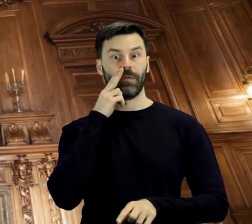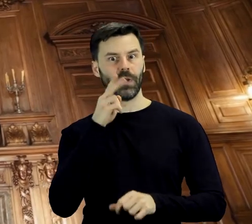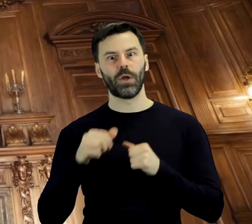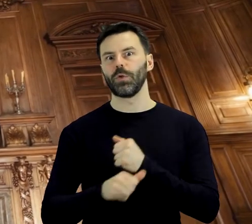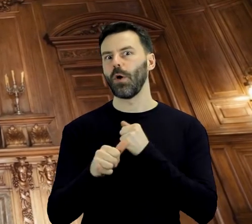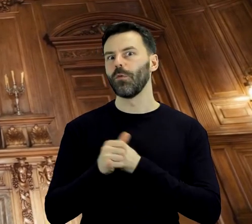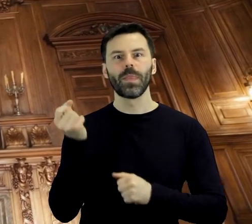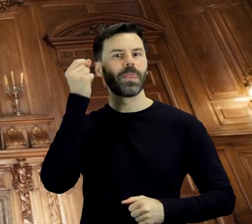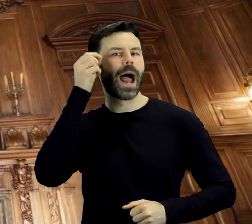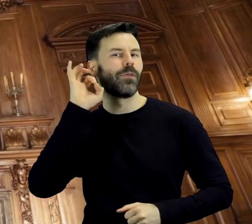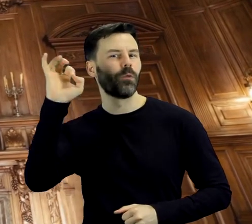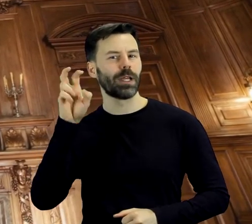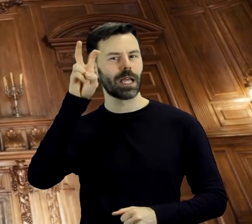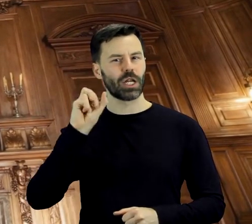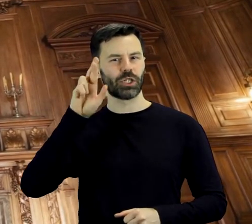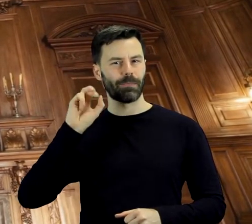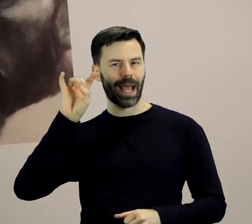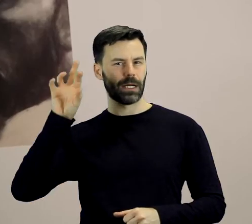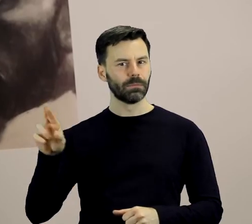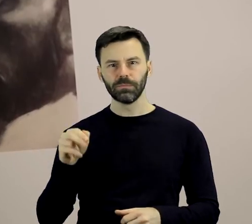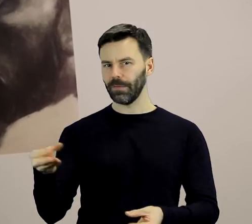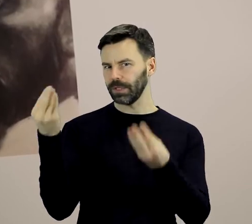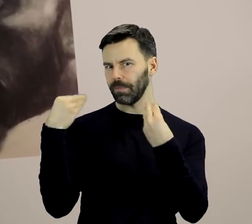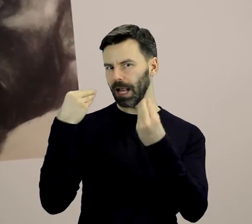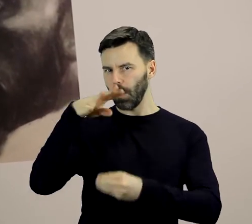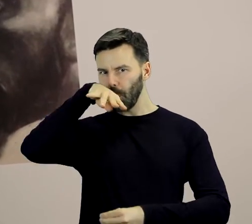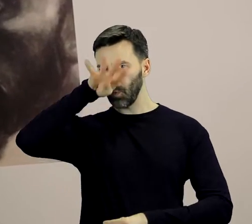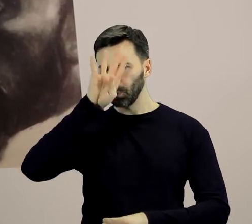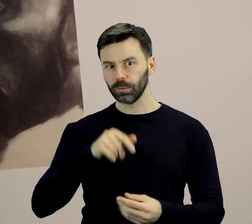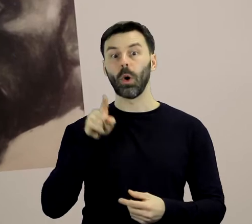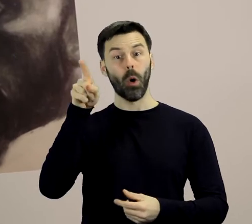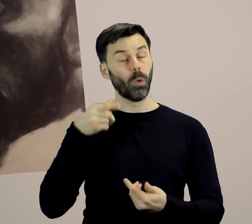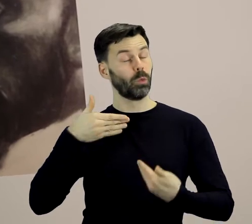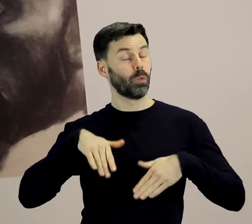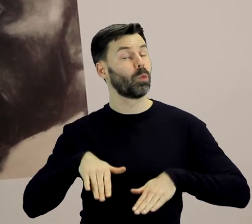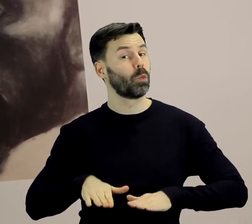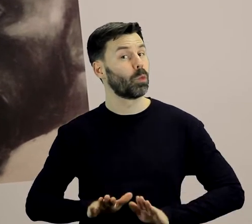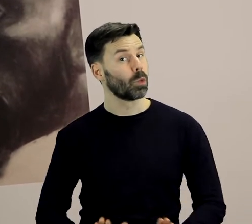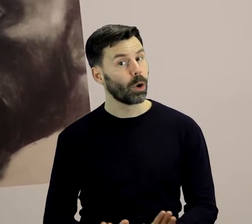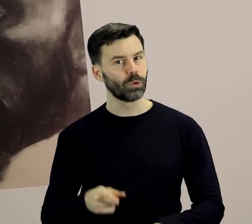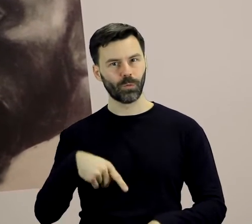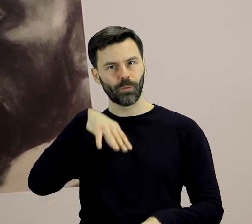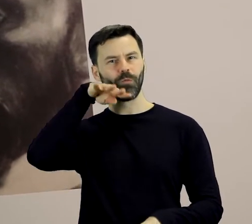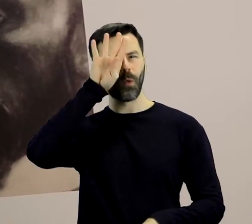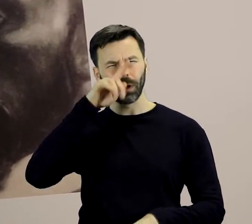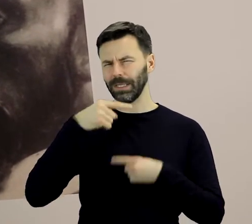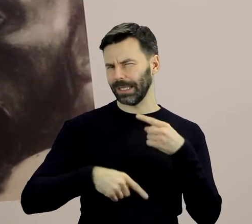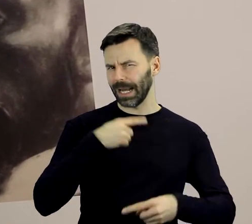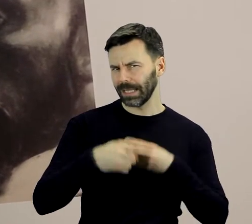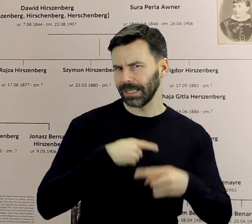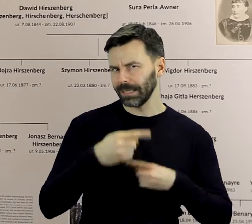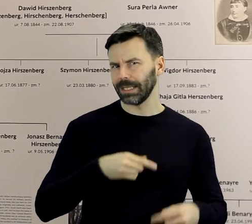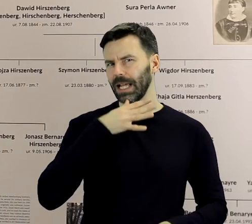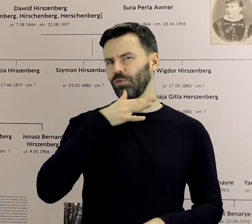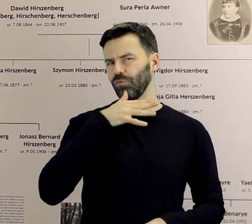autora, wybitnego łodzianina. Samuel Hirszenberg urodził się w tradycyjnej żydowskiej rodzinie.